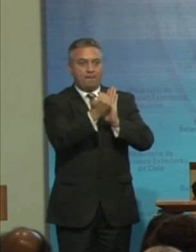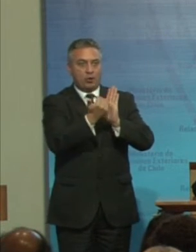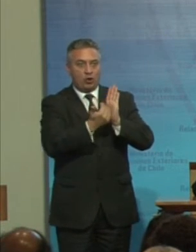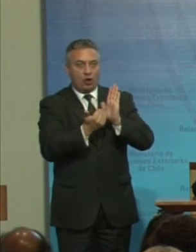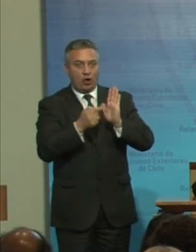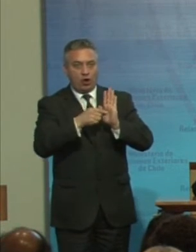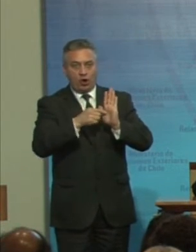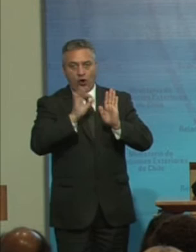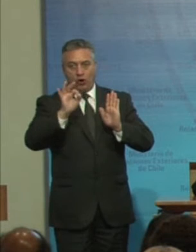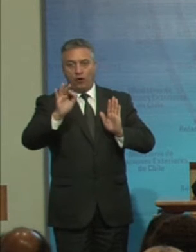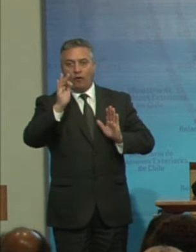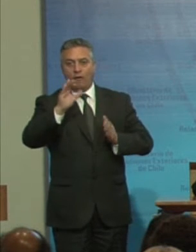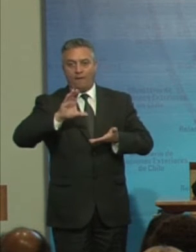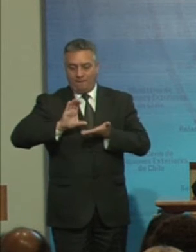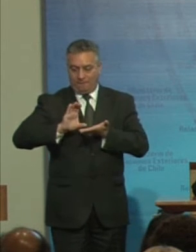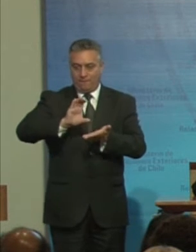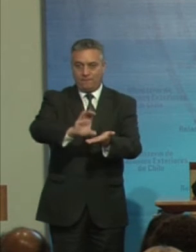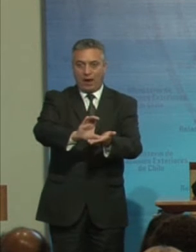situación De discapacidad